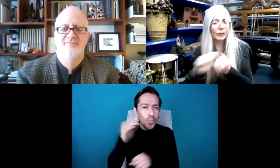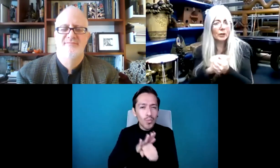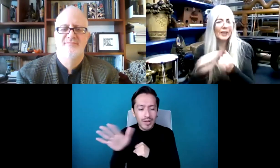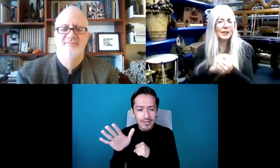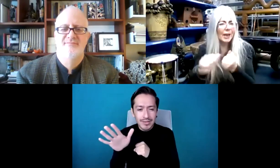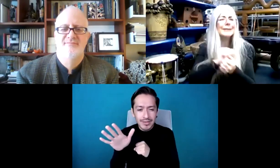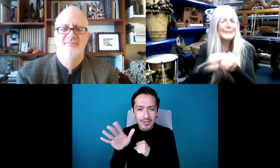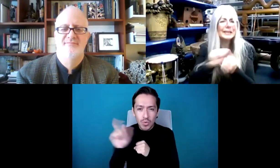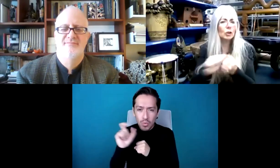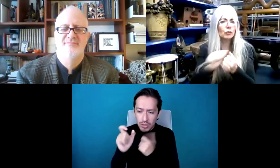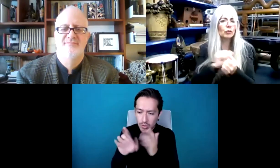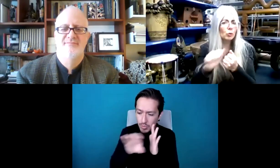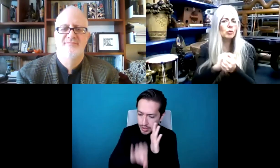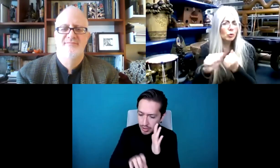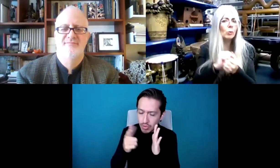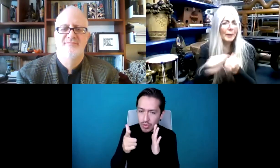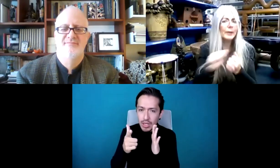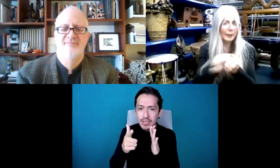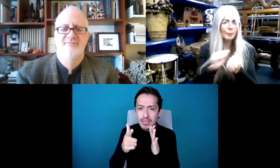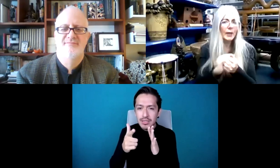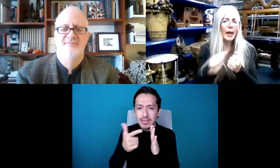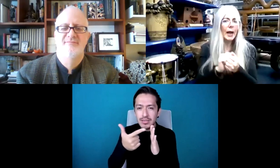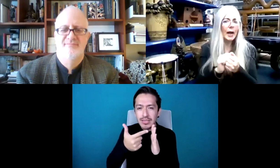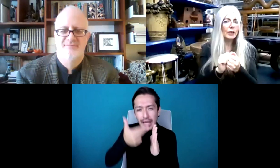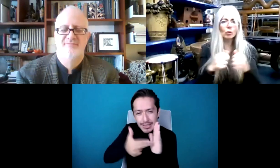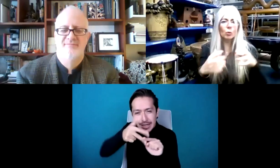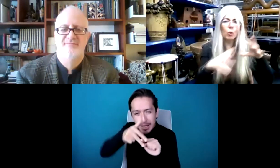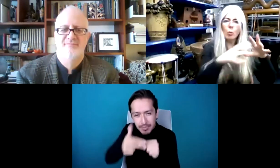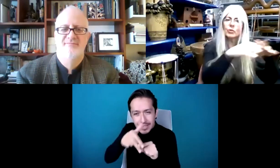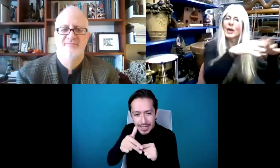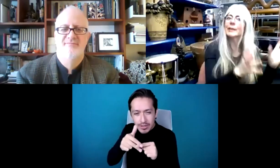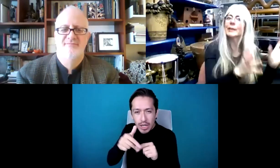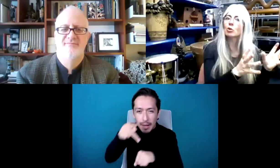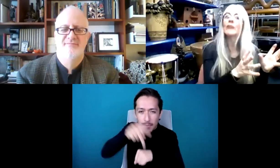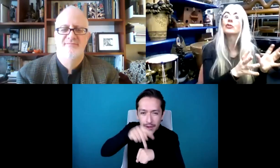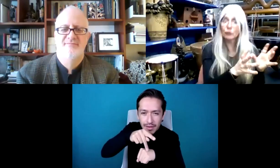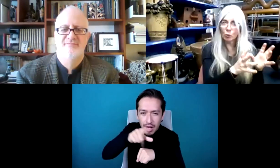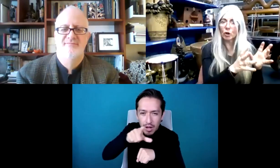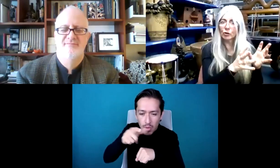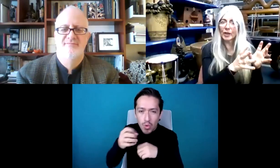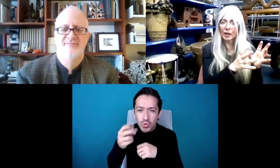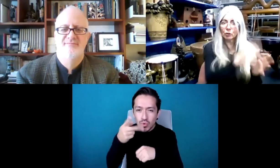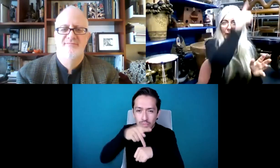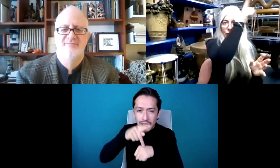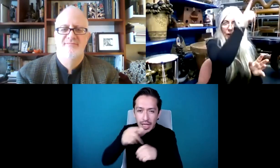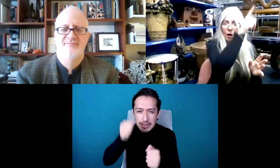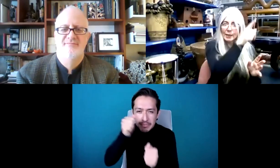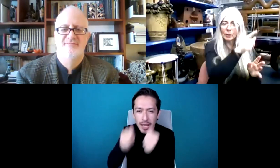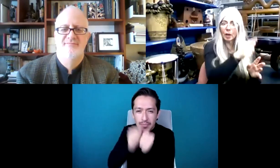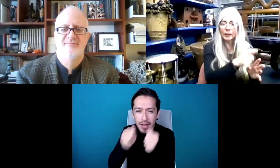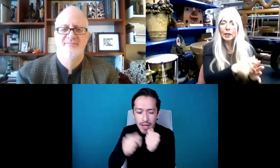forjaban las herramientas a partir de la piedra, el sonido del dos piedras golpeándose. ¿Qué